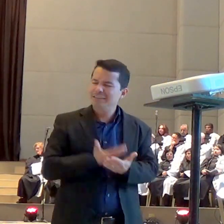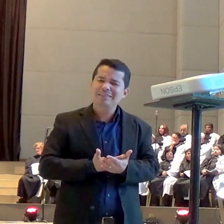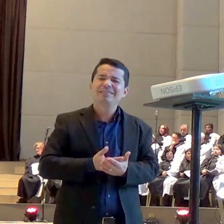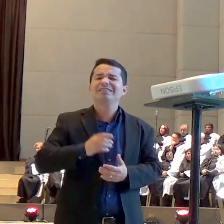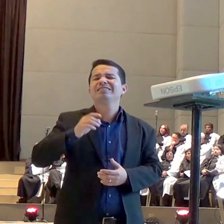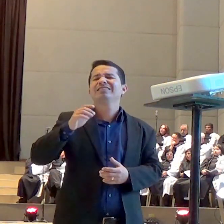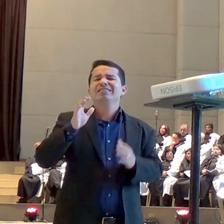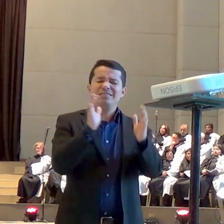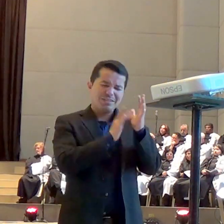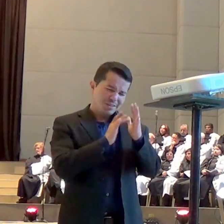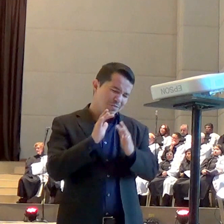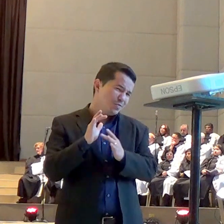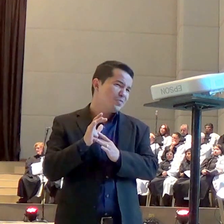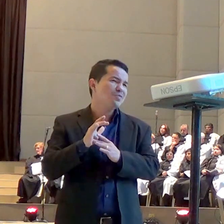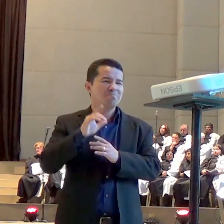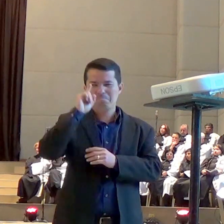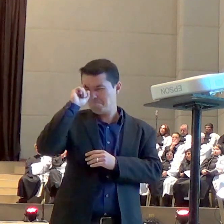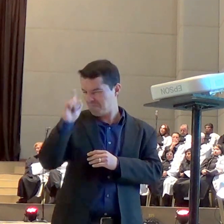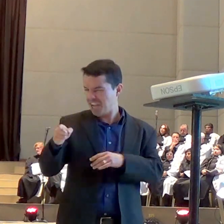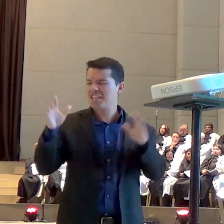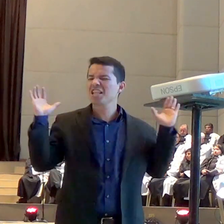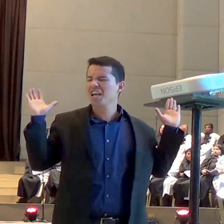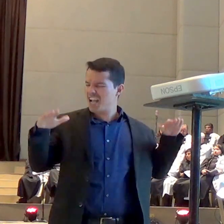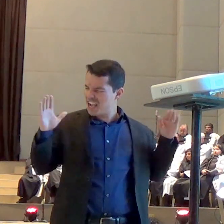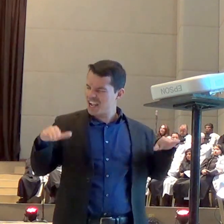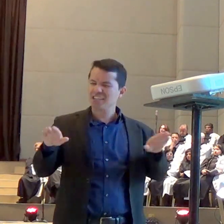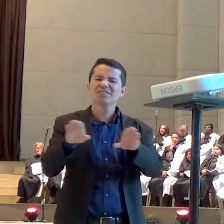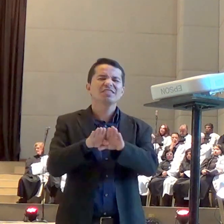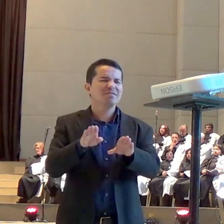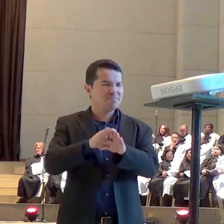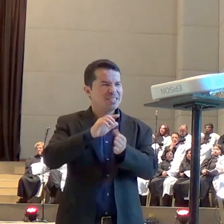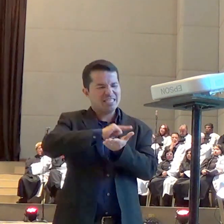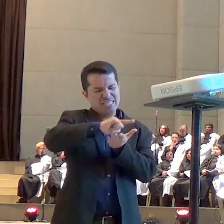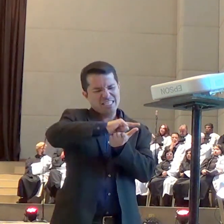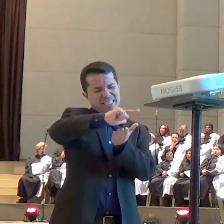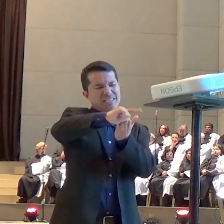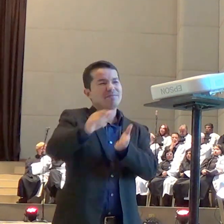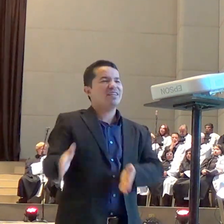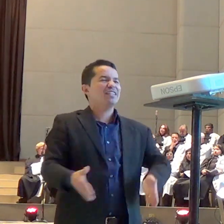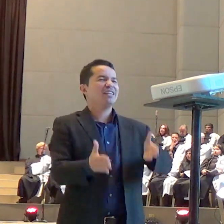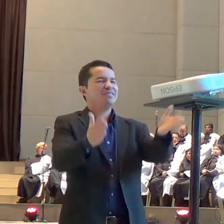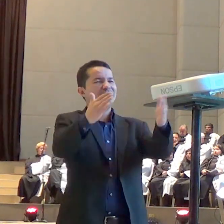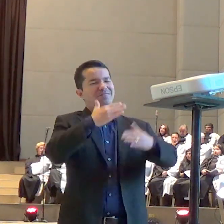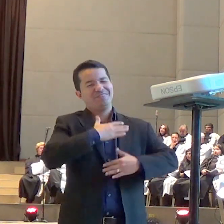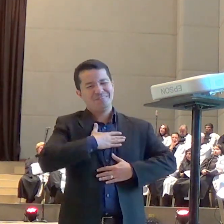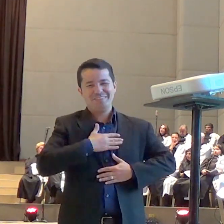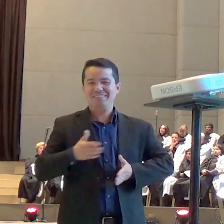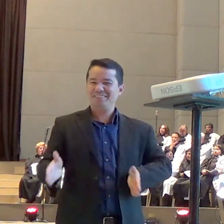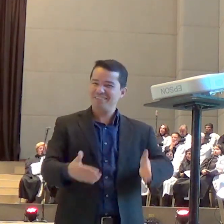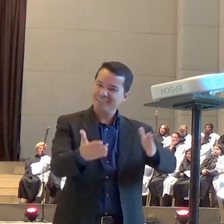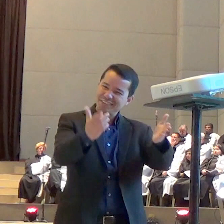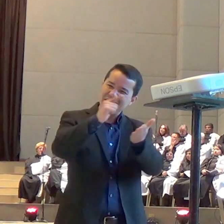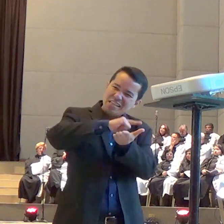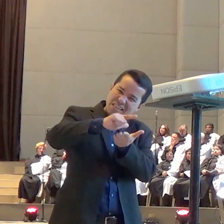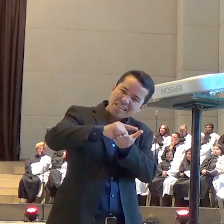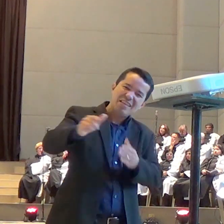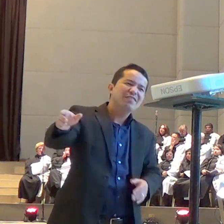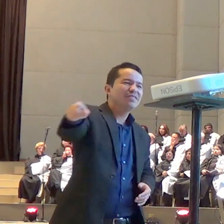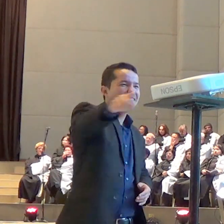prepara o caminho colocando os seus anjos preparando o caminho para a gente a gente vai encontrar por exemplo em Atos 8